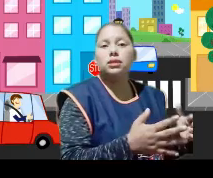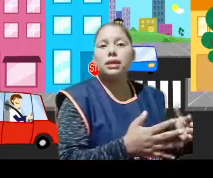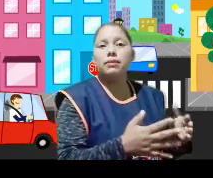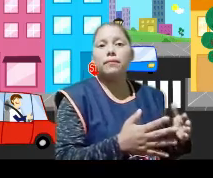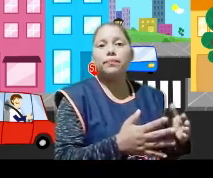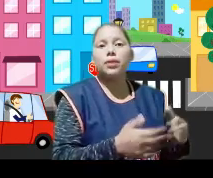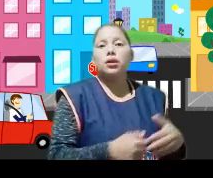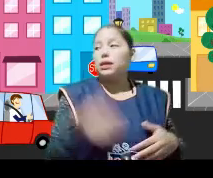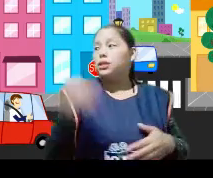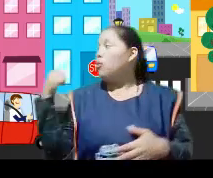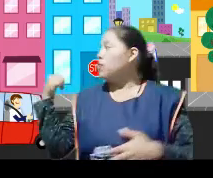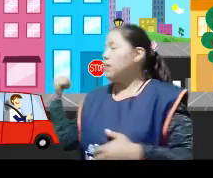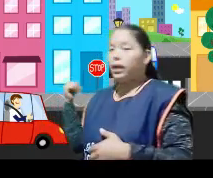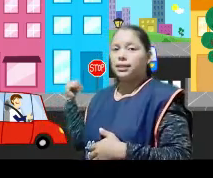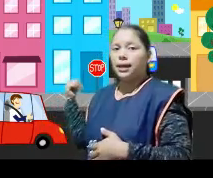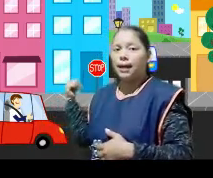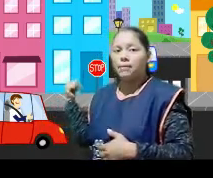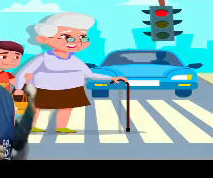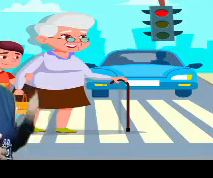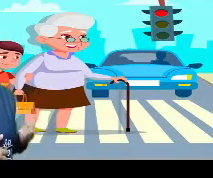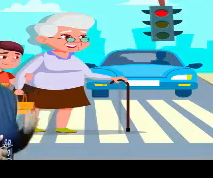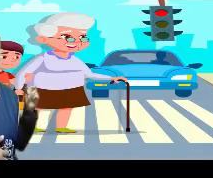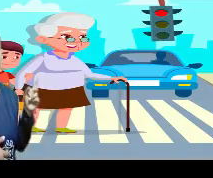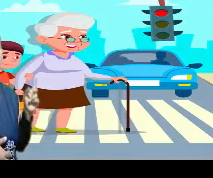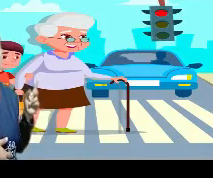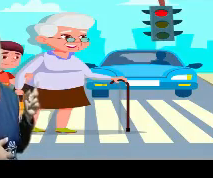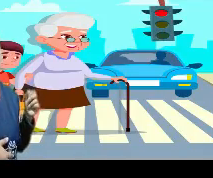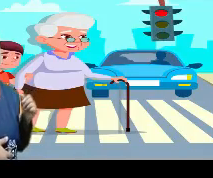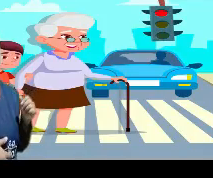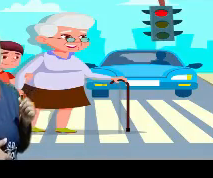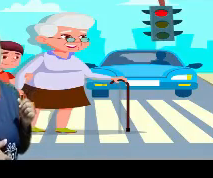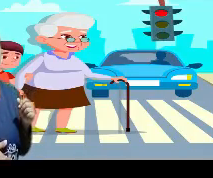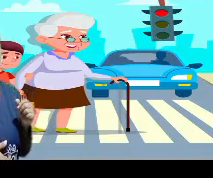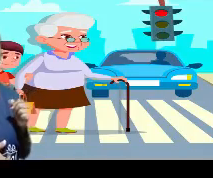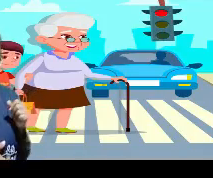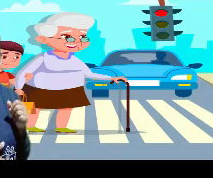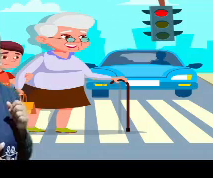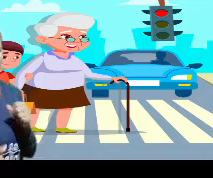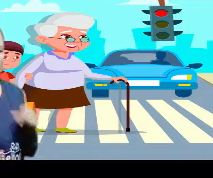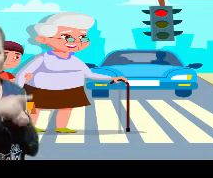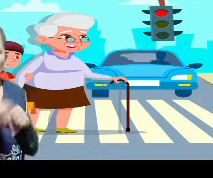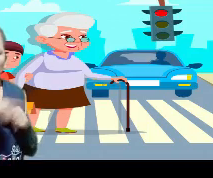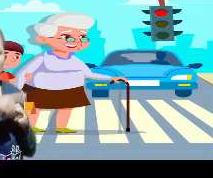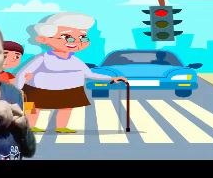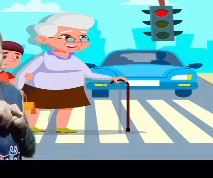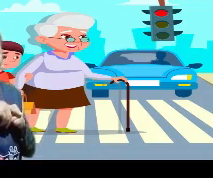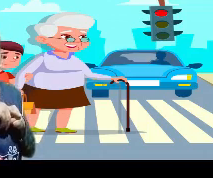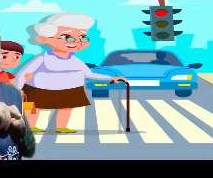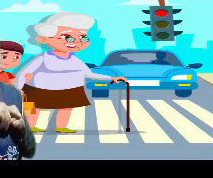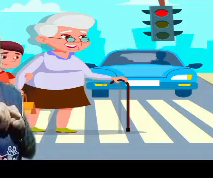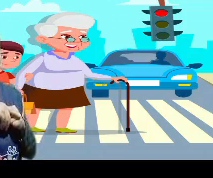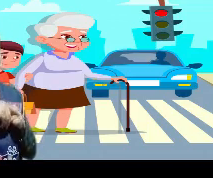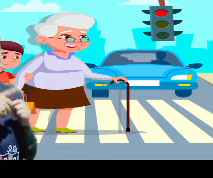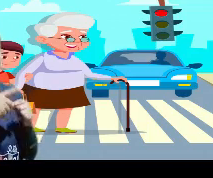paso de cebra. Así como la imagen que está acá, miren. Allí están las rayitas, pero los carros, ¿dónde se detienen? ¿En las rayitas blancas?